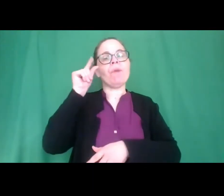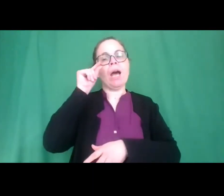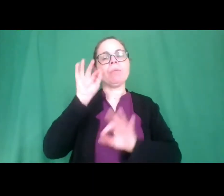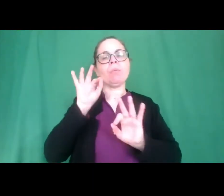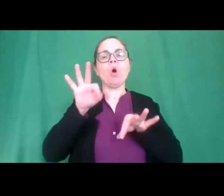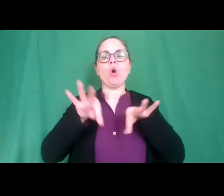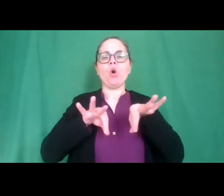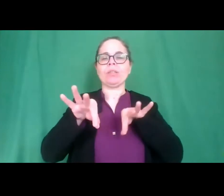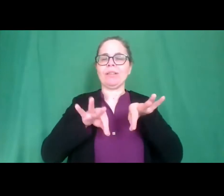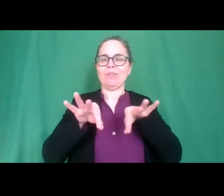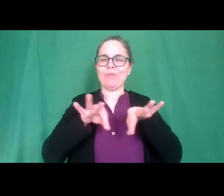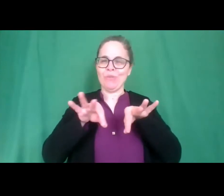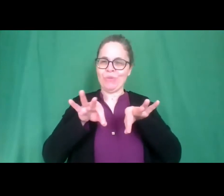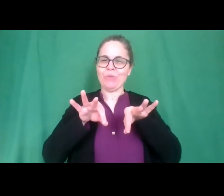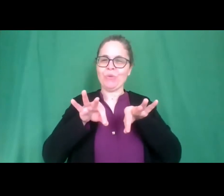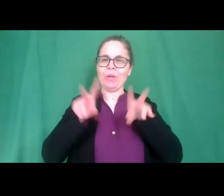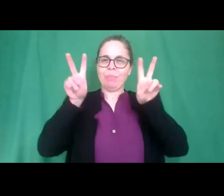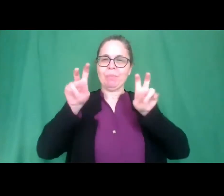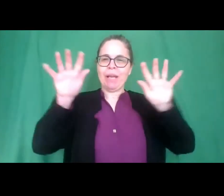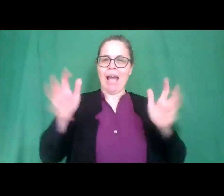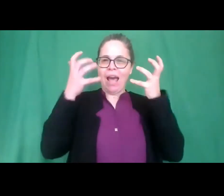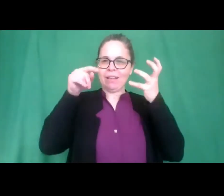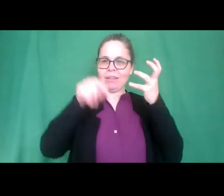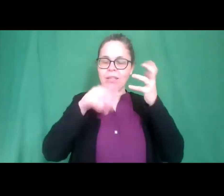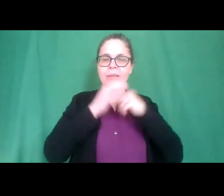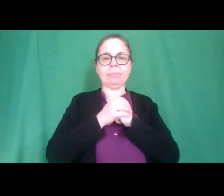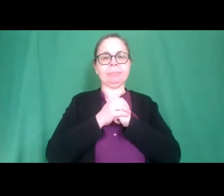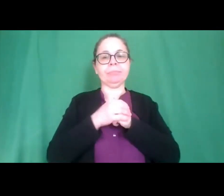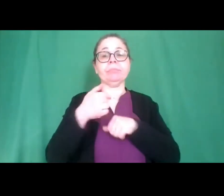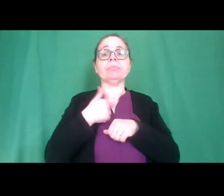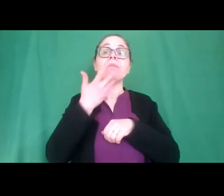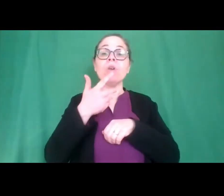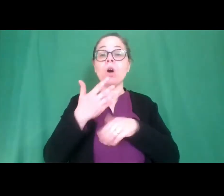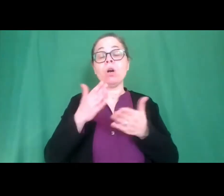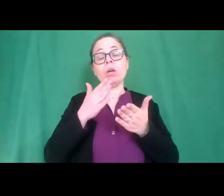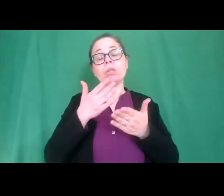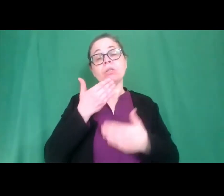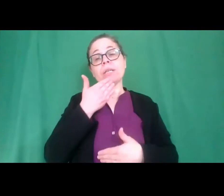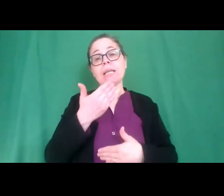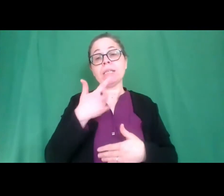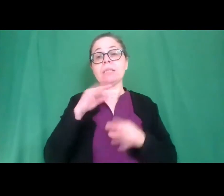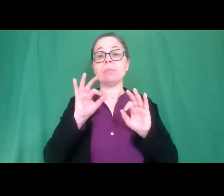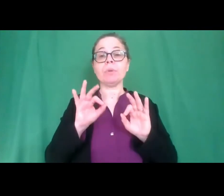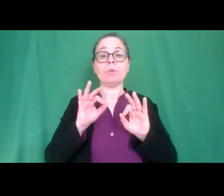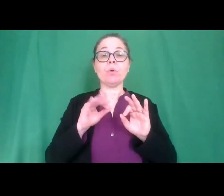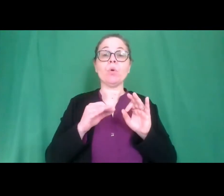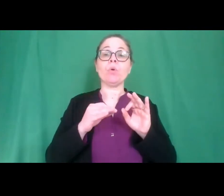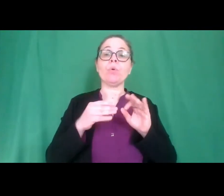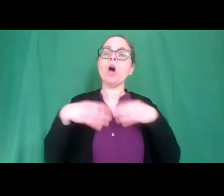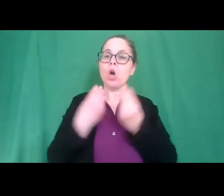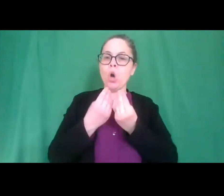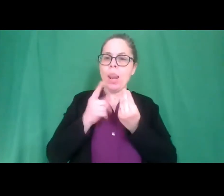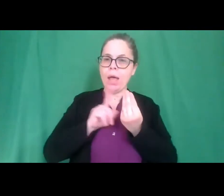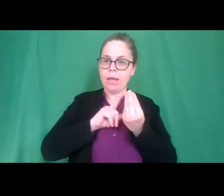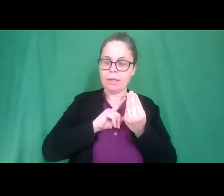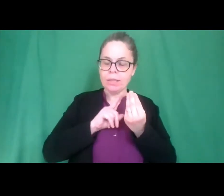'arte, voglio fare un ringraziamento particolare ai colleghi che mi hanno